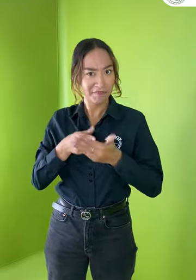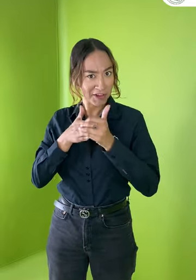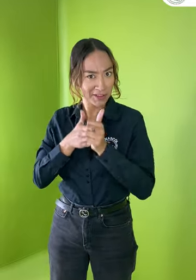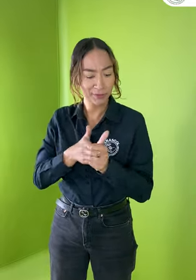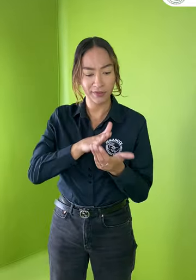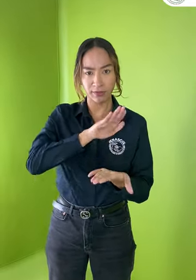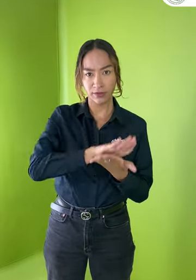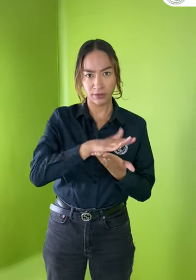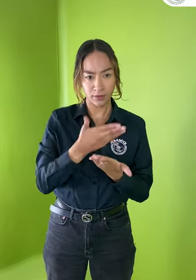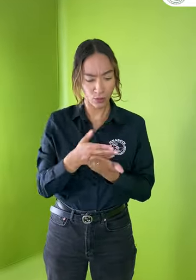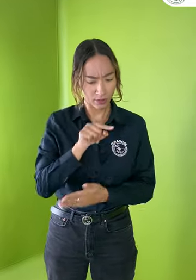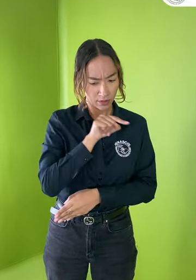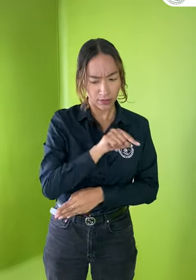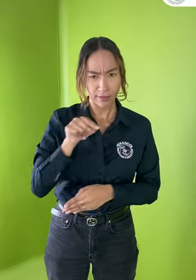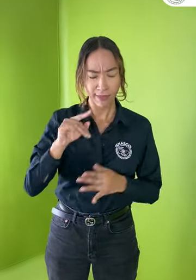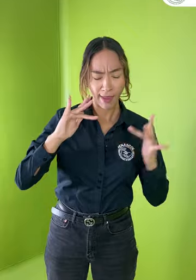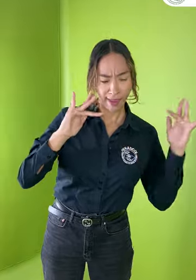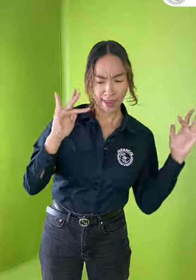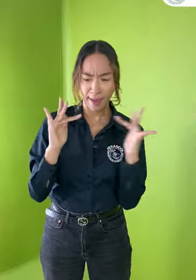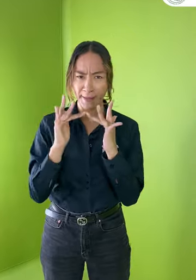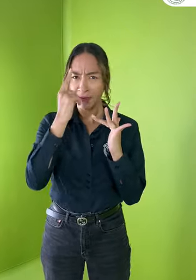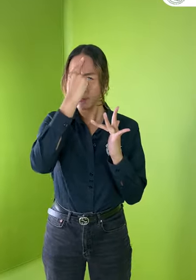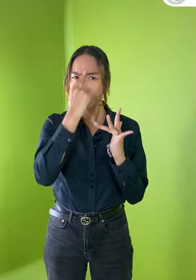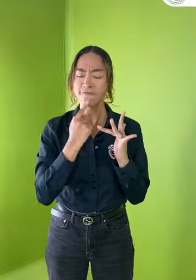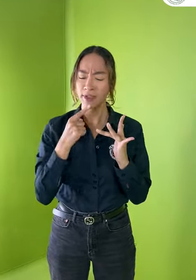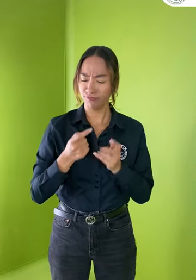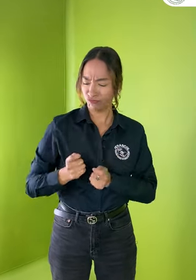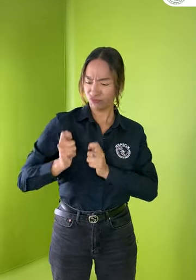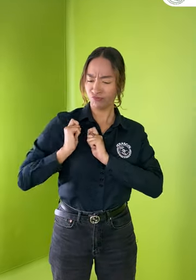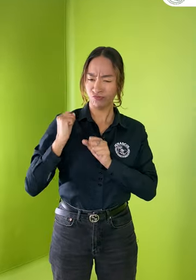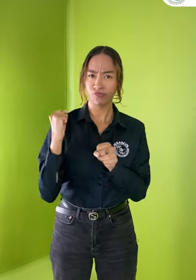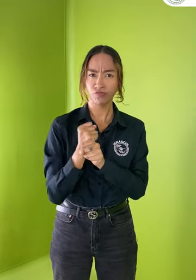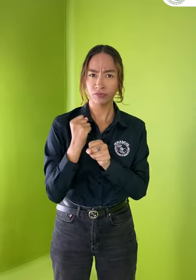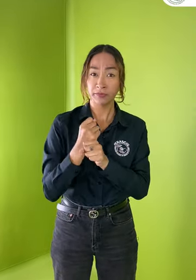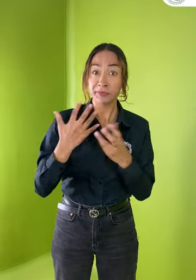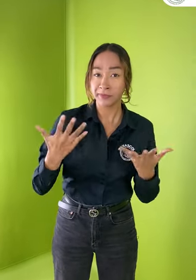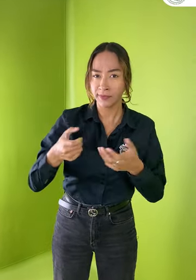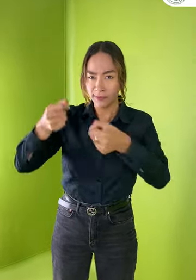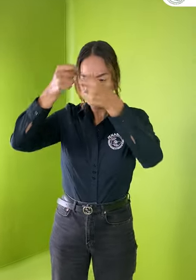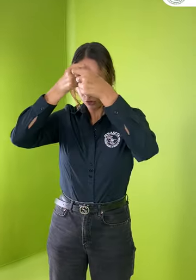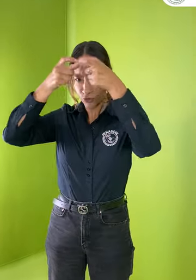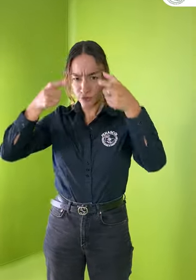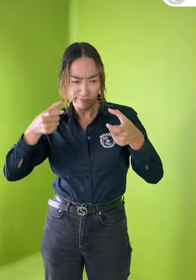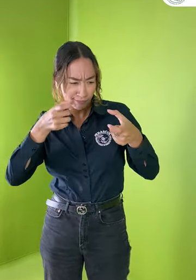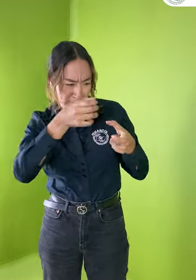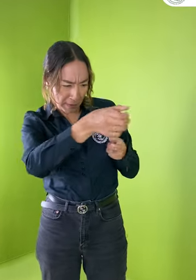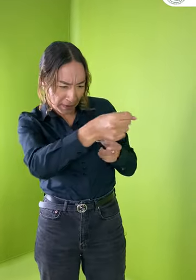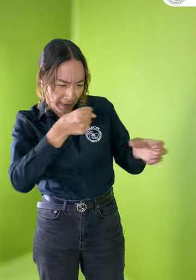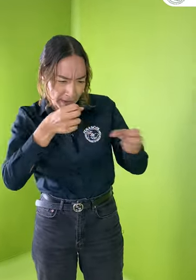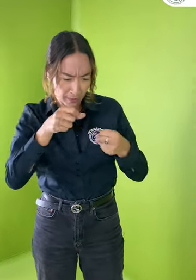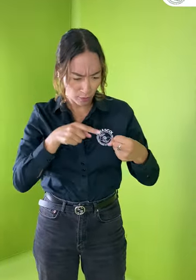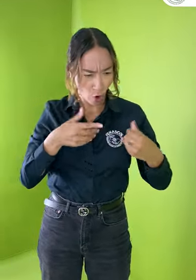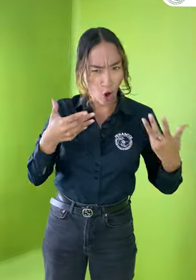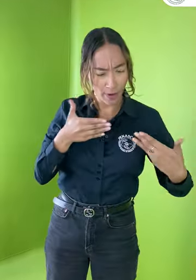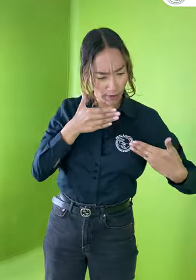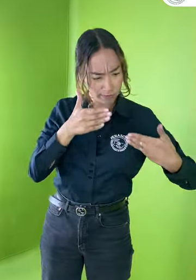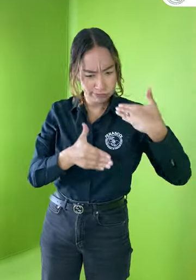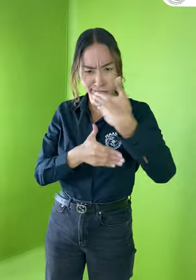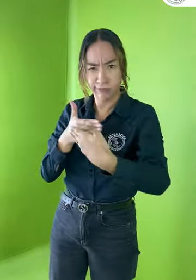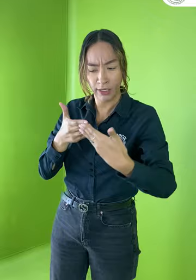interpretación, guías, intérpretes y traducción. El Estado debe seleccionar las personas con el perfil adecuado, para que al momento